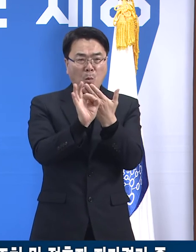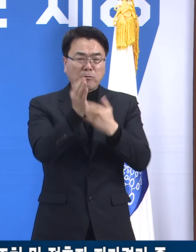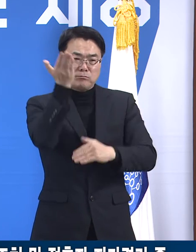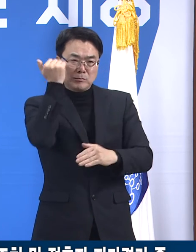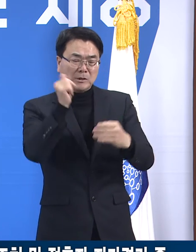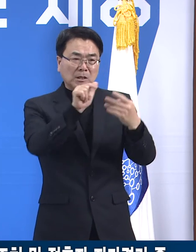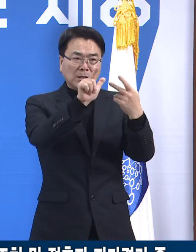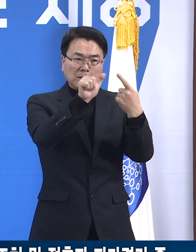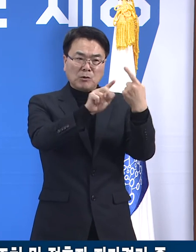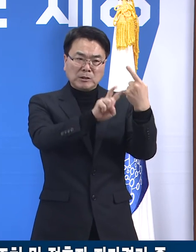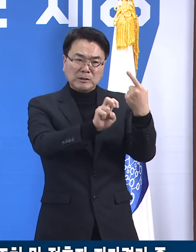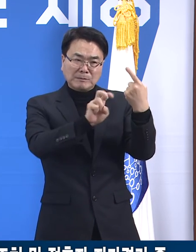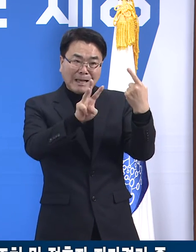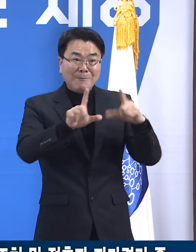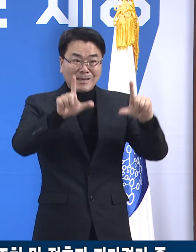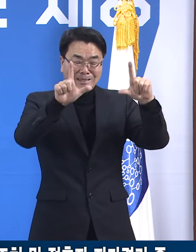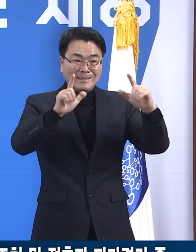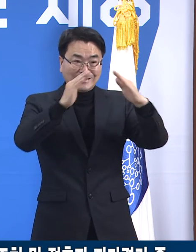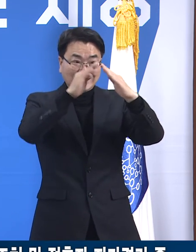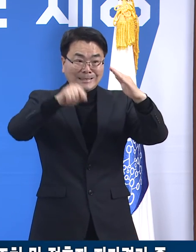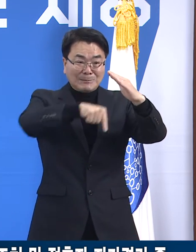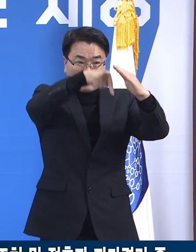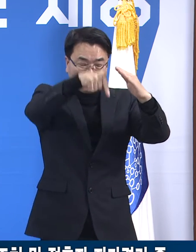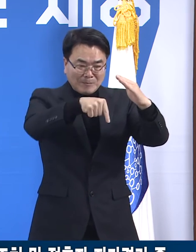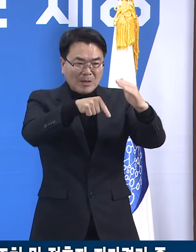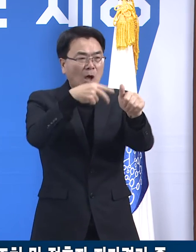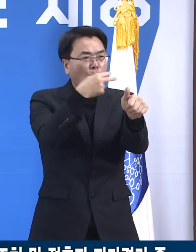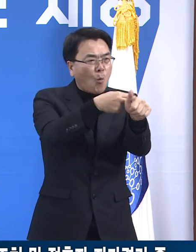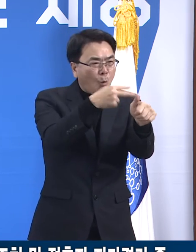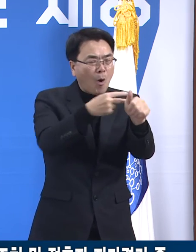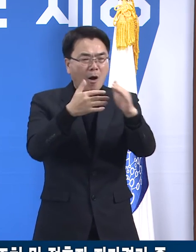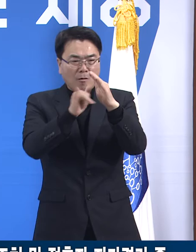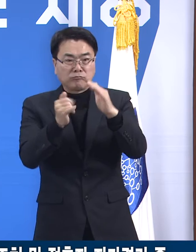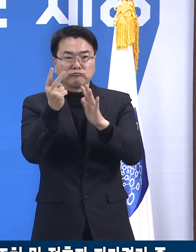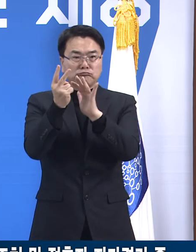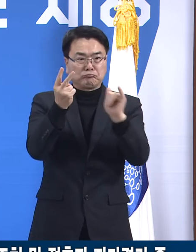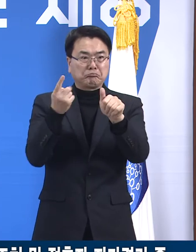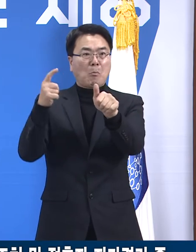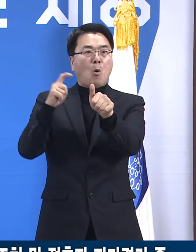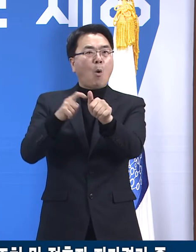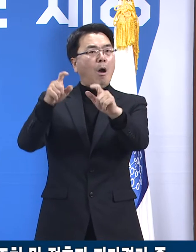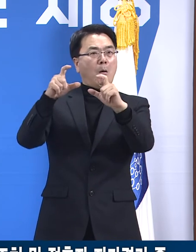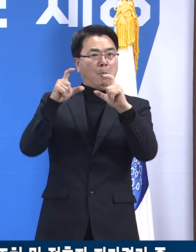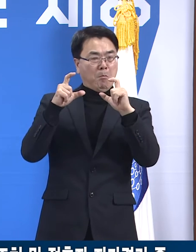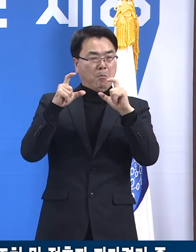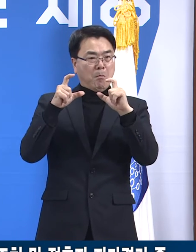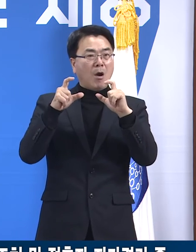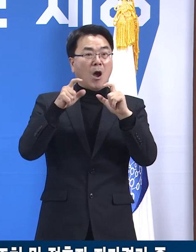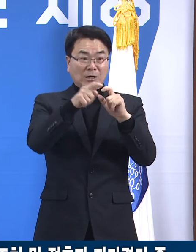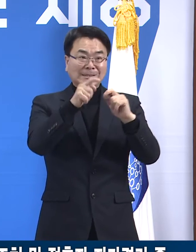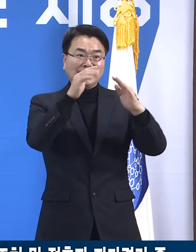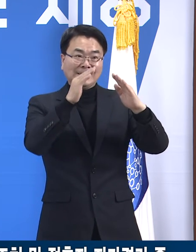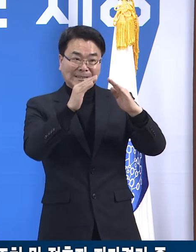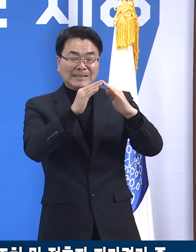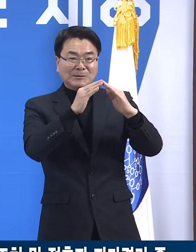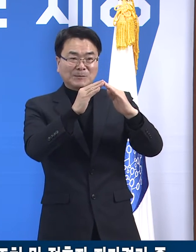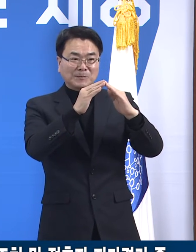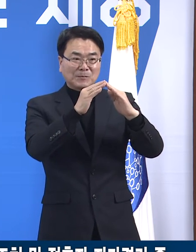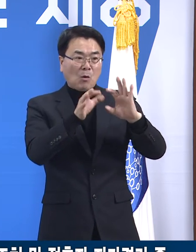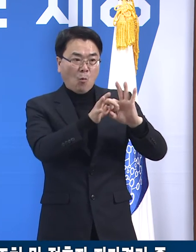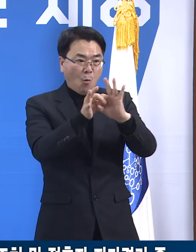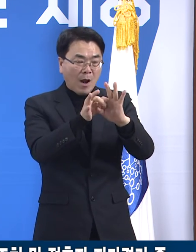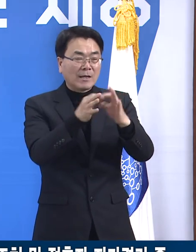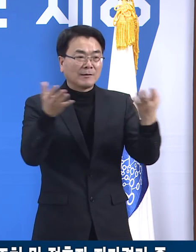23일 어린이집 교사와 가족 등 2명이 확진 판정을 받으면서 해당 어린이집 관련자를